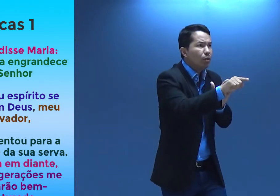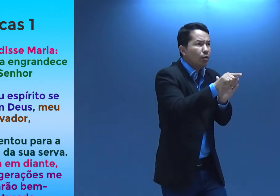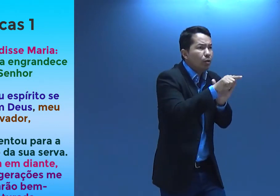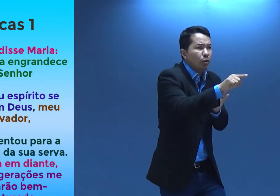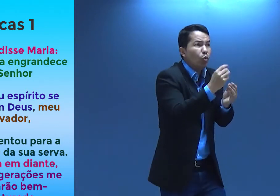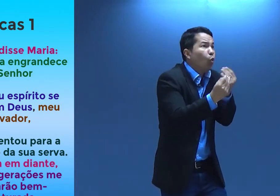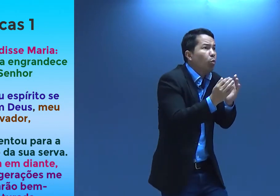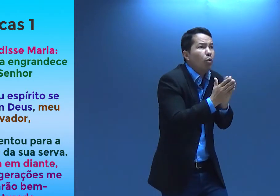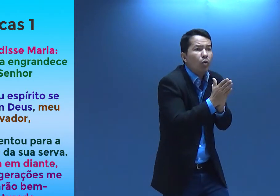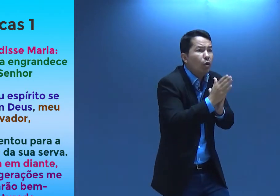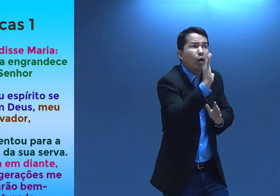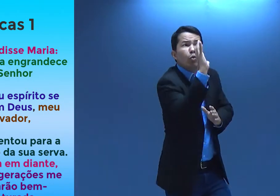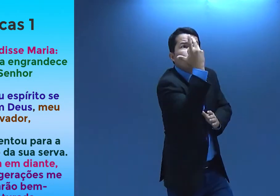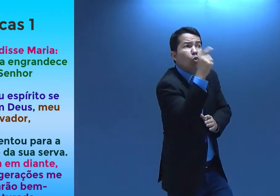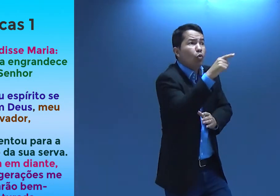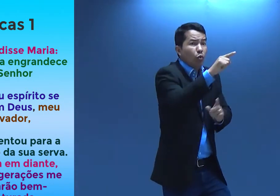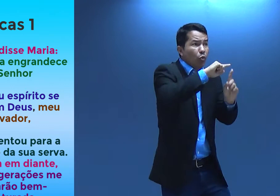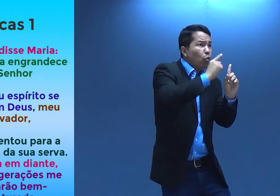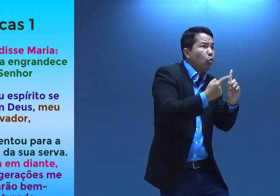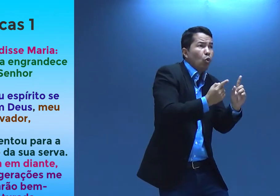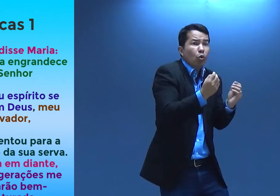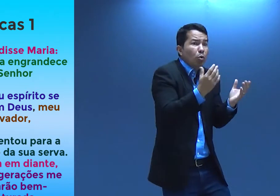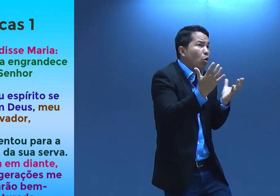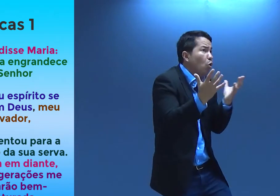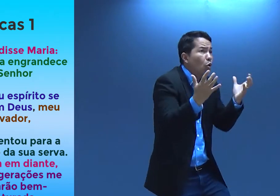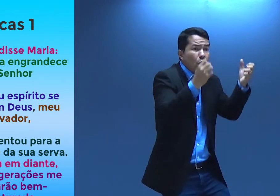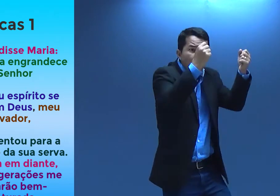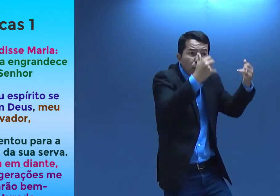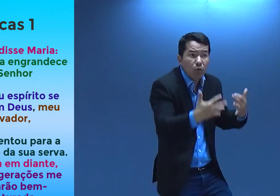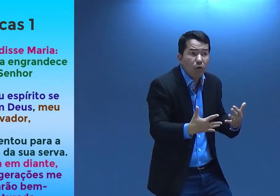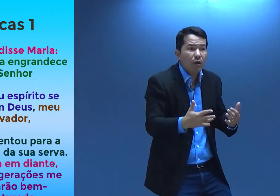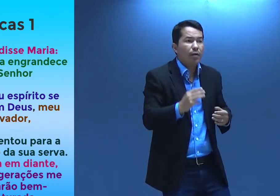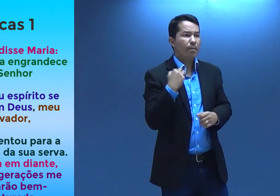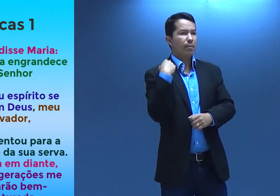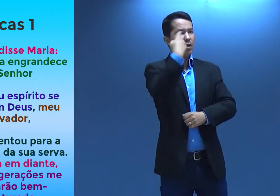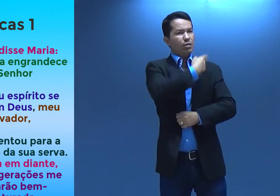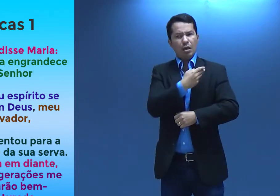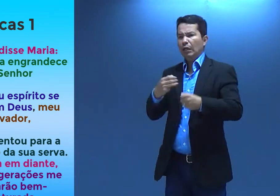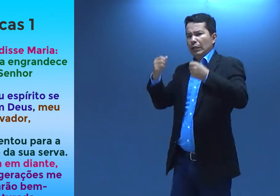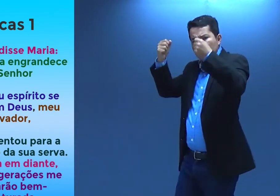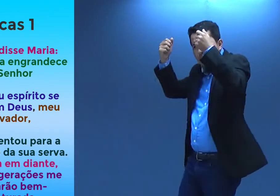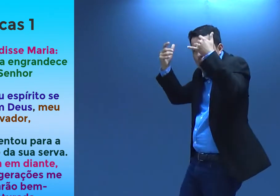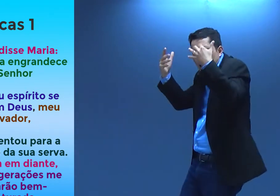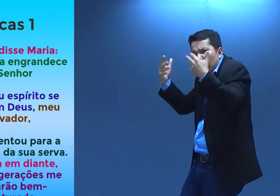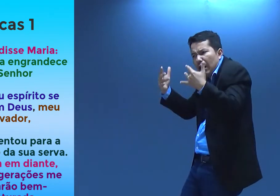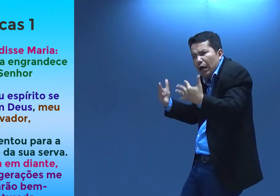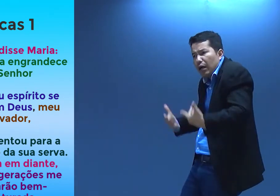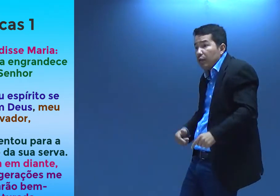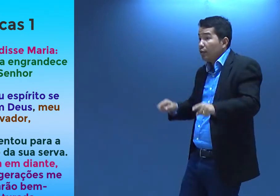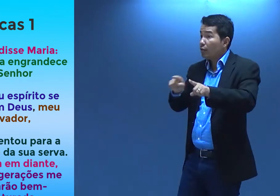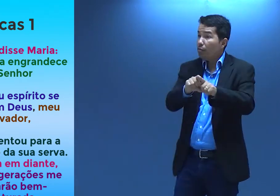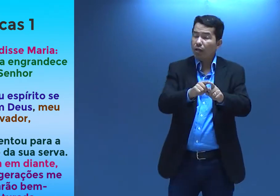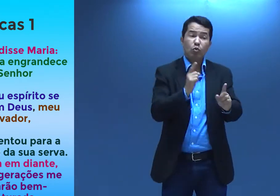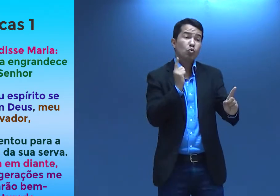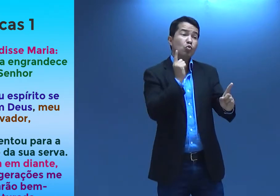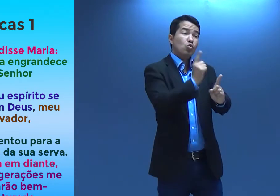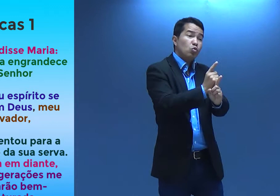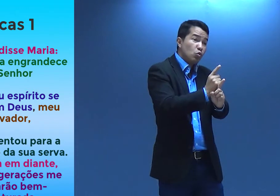encontrou Maria e começou a perguntar, ai, mas o que que aconteceu? Como é que você ficou grávida? Me explique. E a Maria foi lá e falou